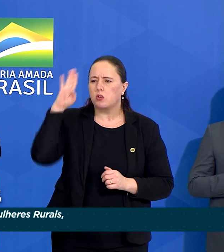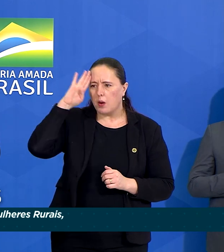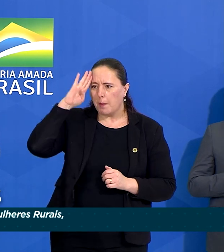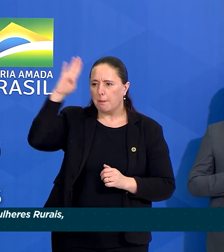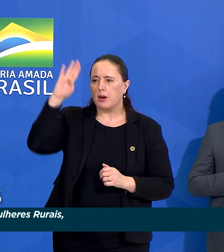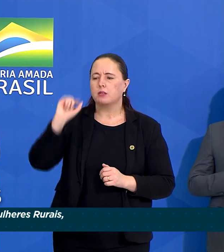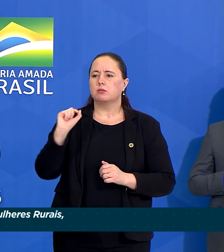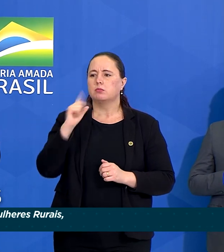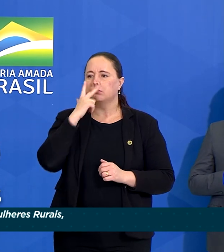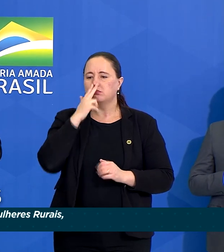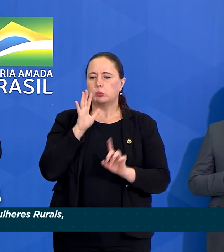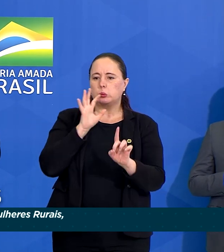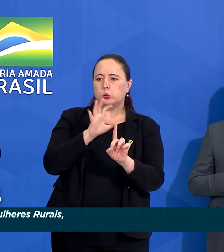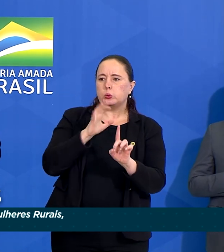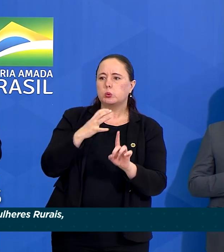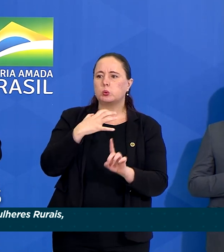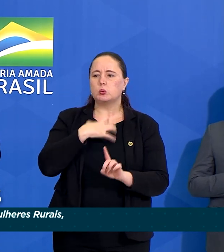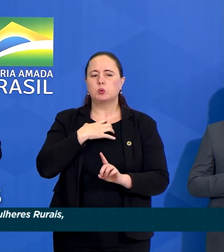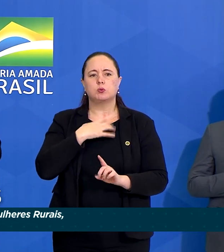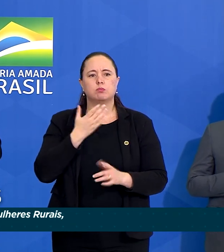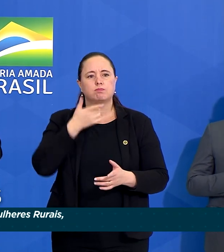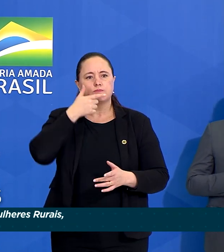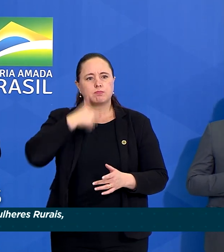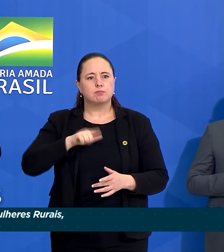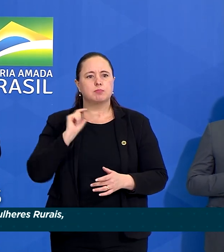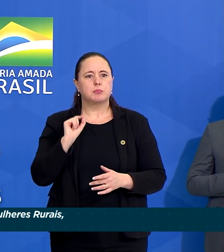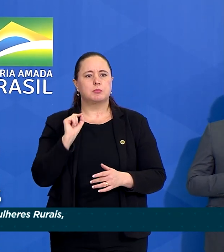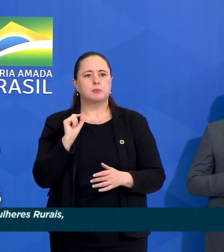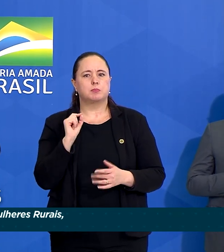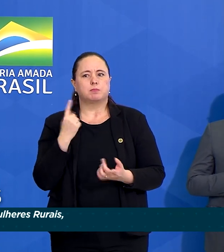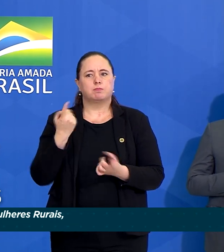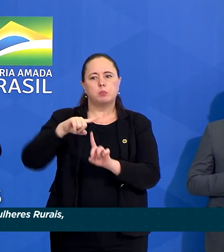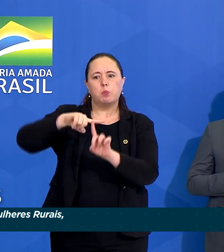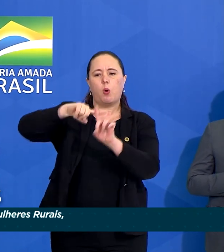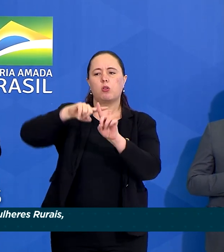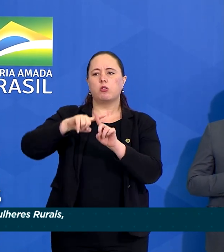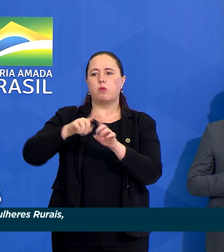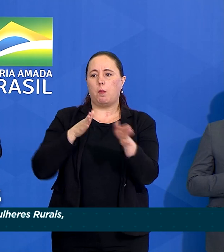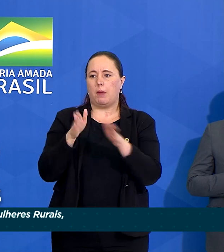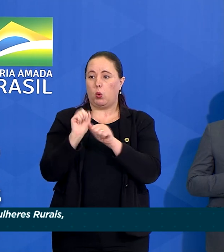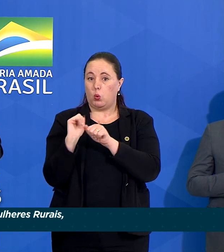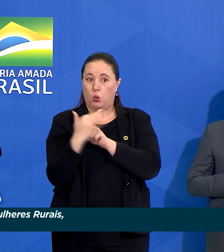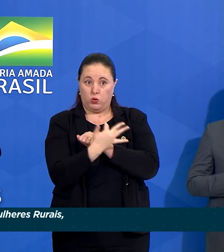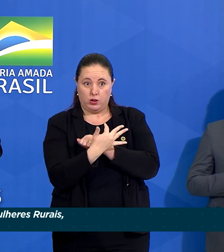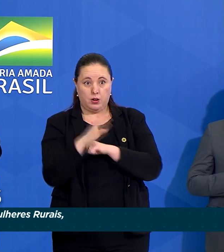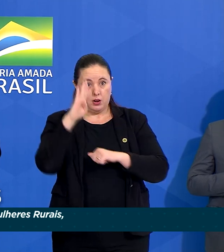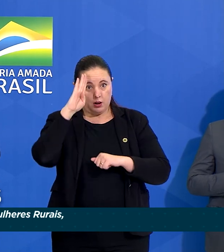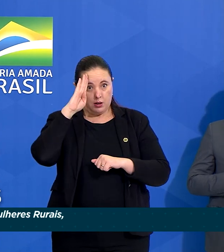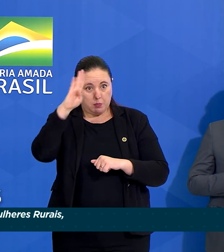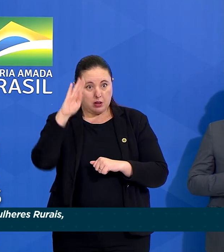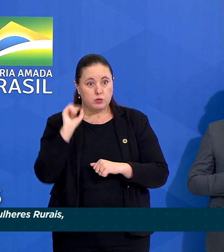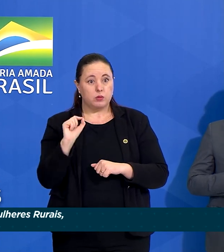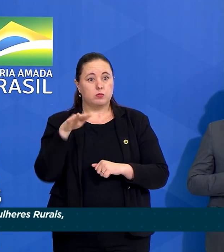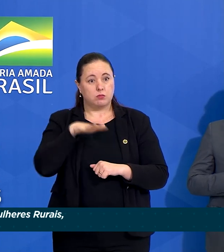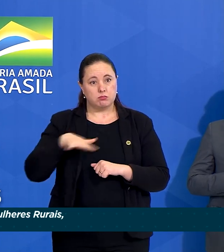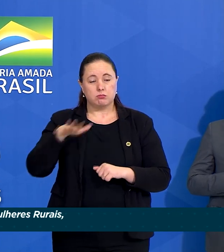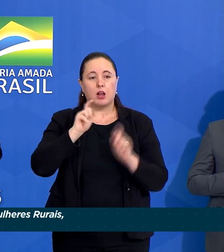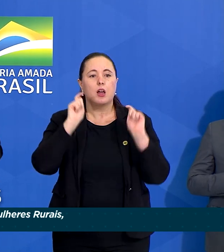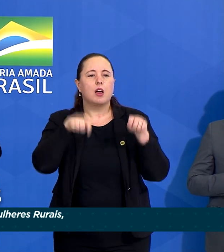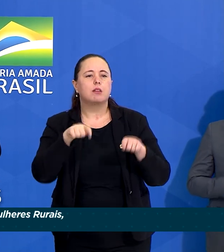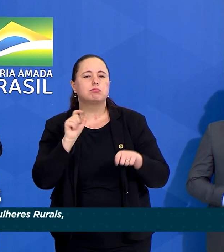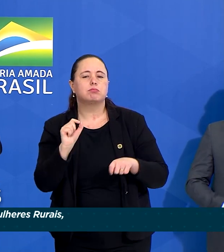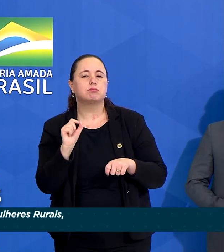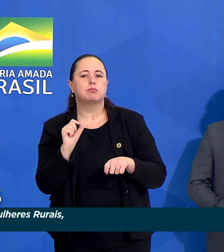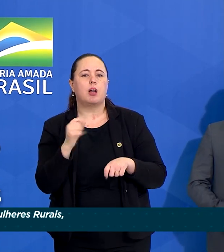para impactar de maneira positiva os desafios da pandemia de COVID-19, especialmente nas condições